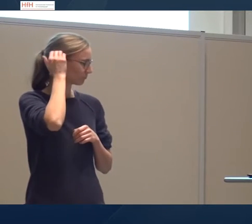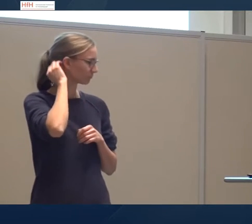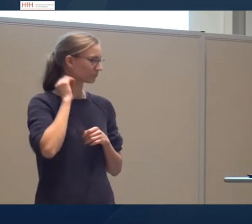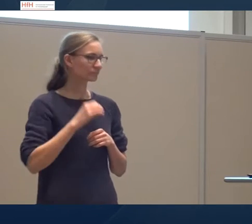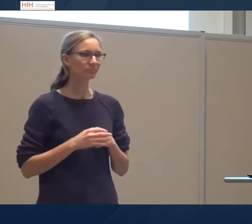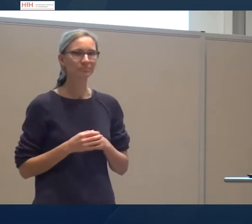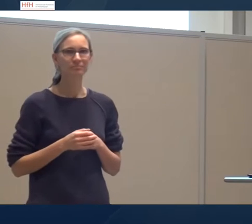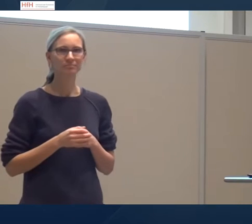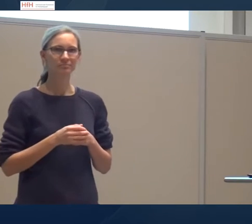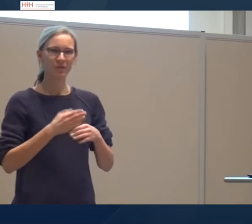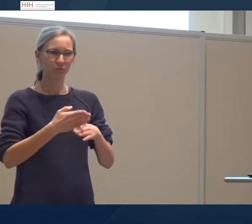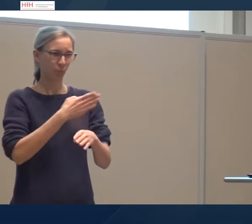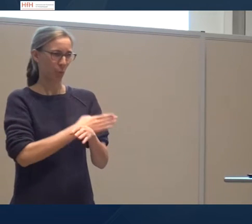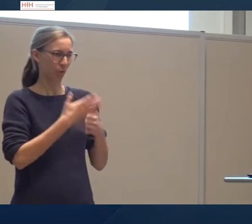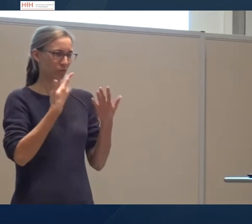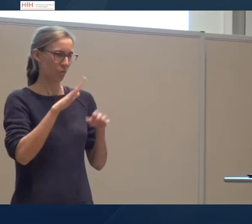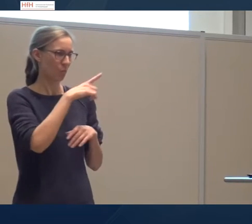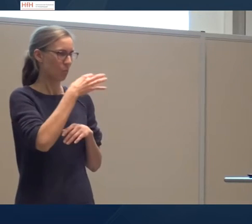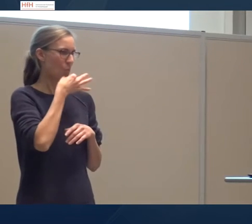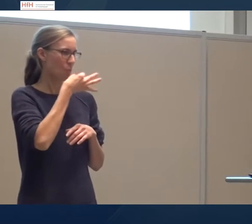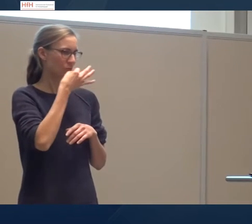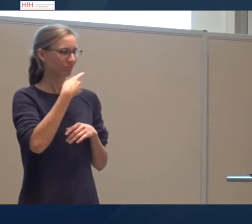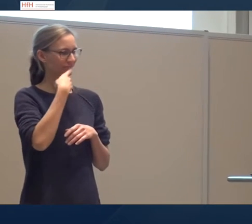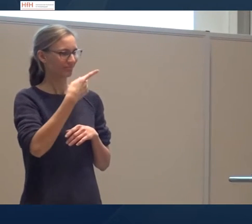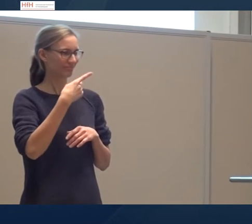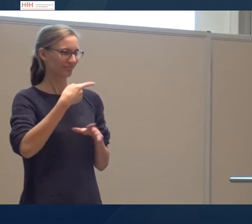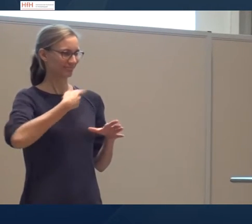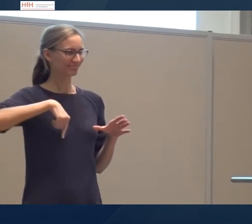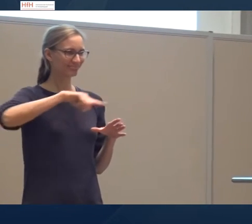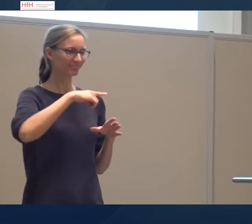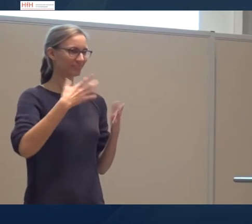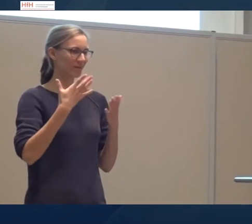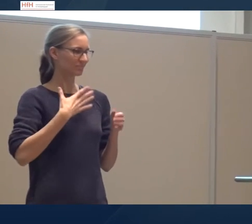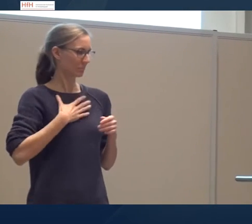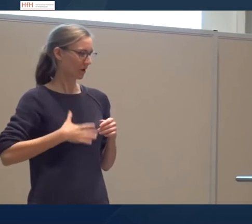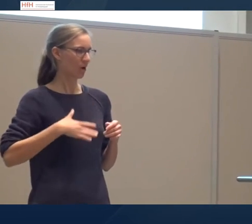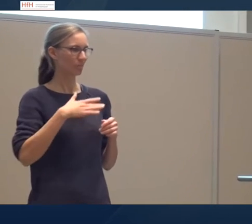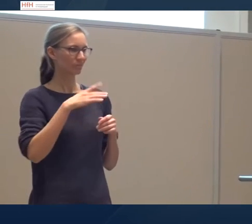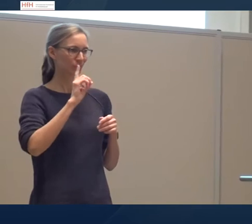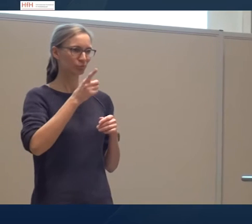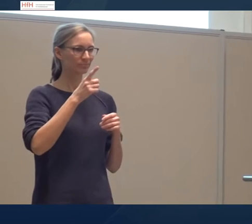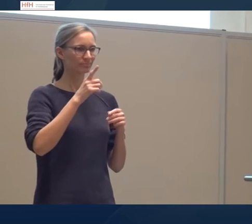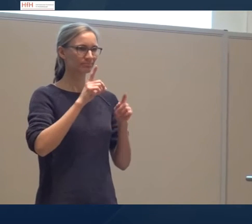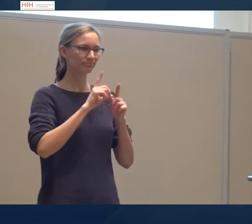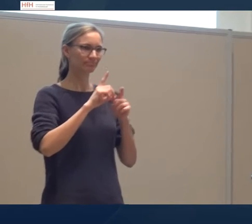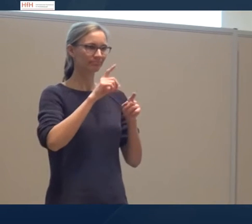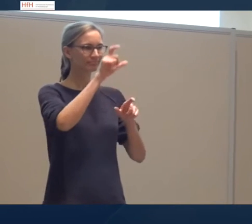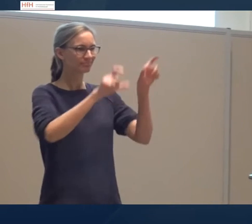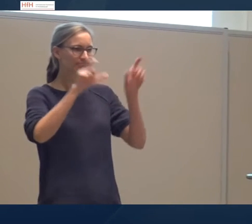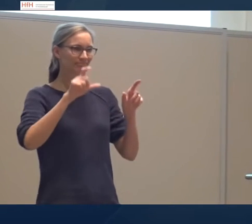Jörg Keller hat es vorher angesprochen, dass wir gehörlose Personen brauchen mit einer